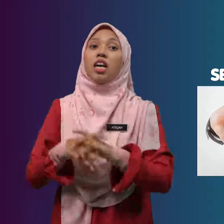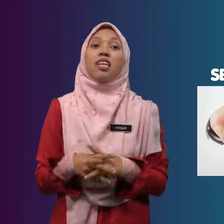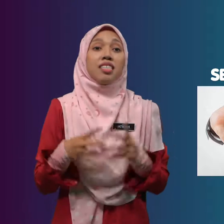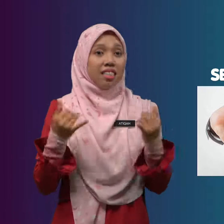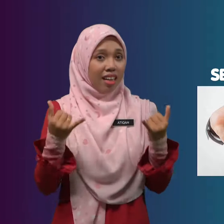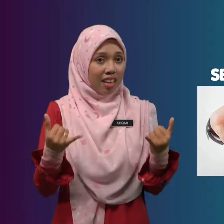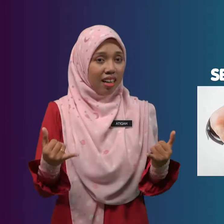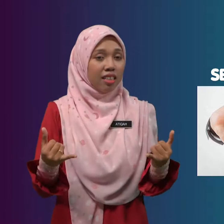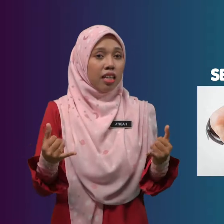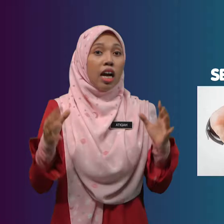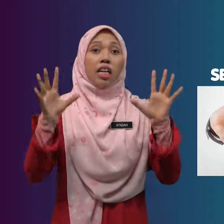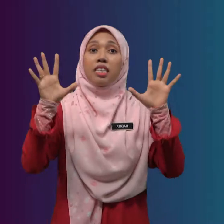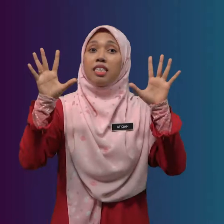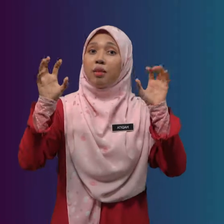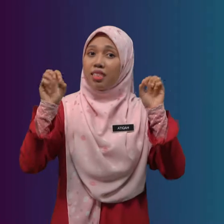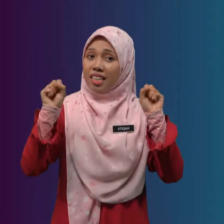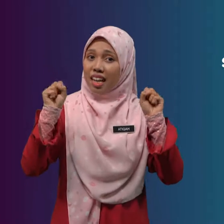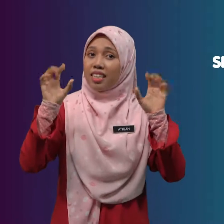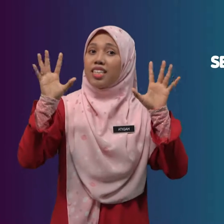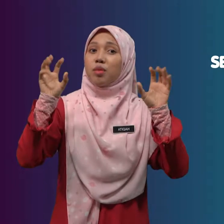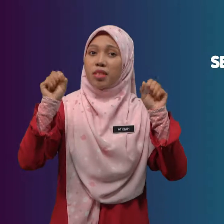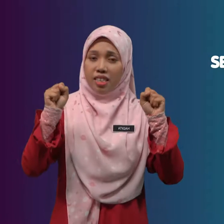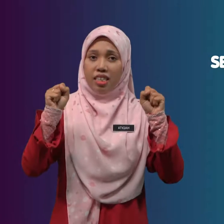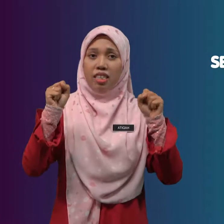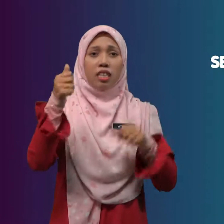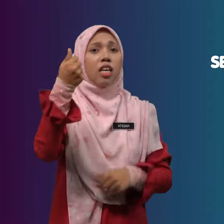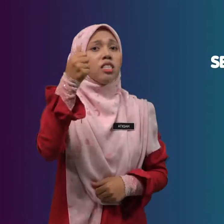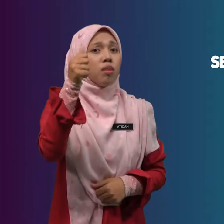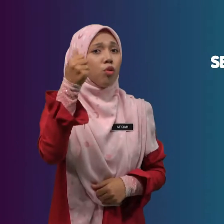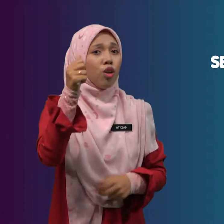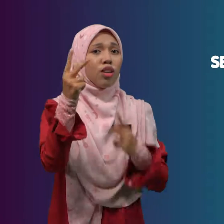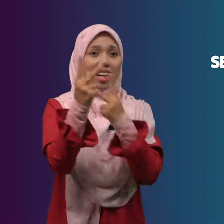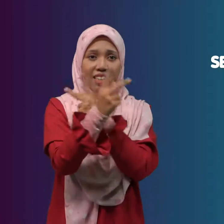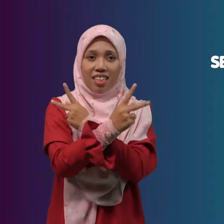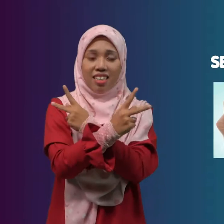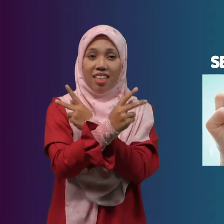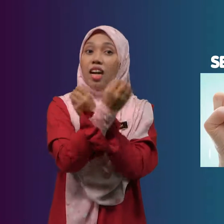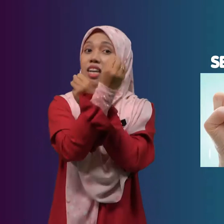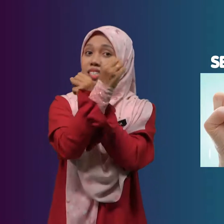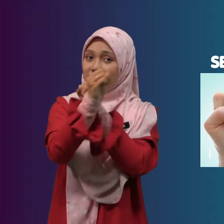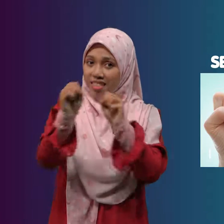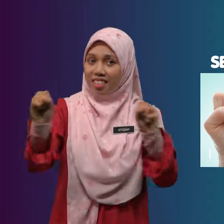Sekarang, genggam jari anda seperti ini sepuluh kali. Sedia,